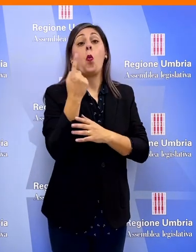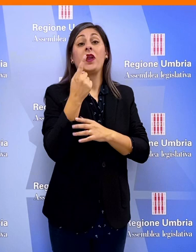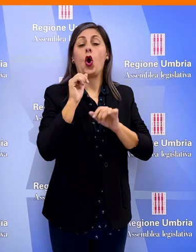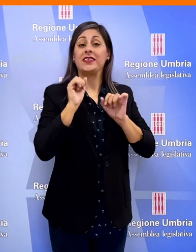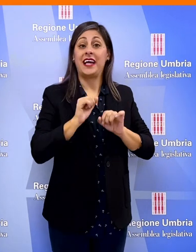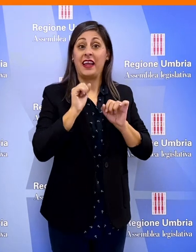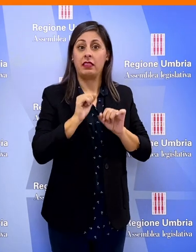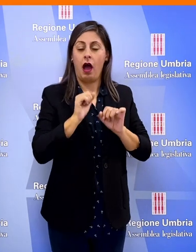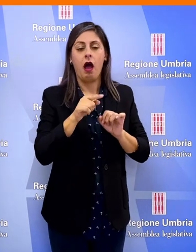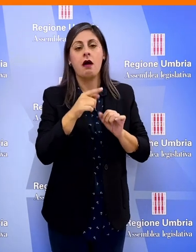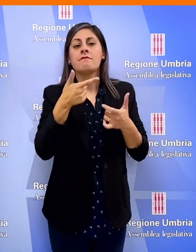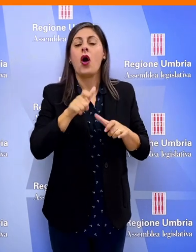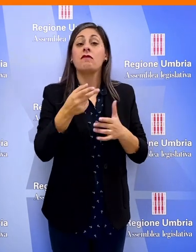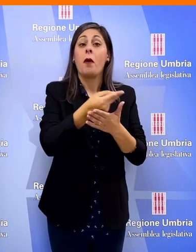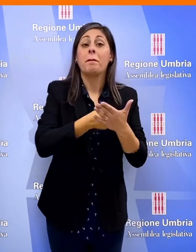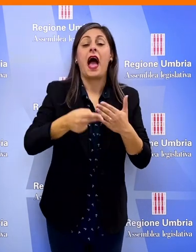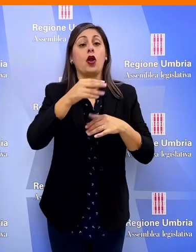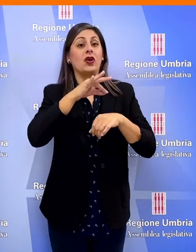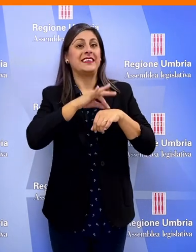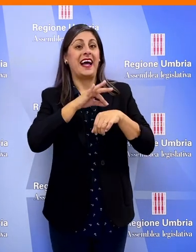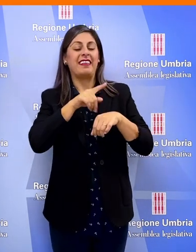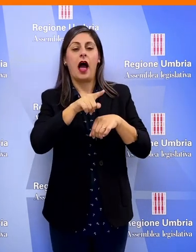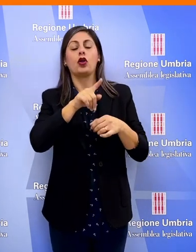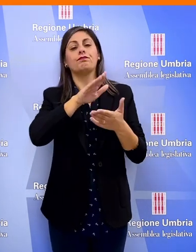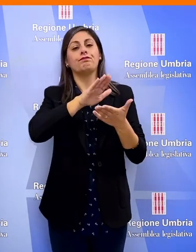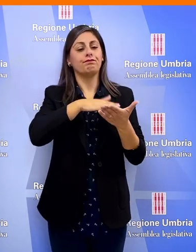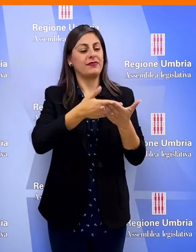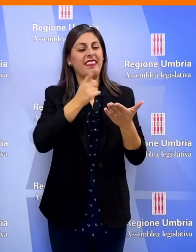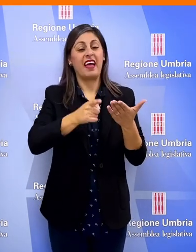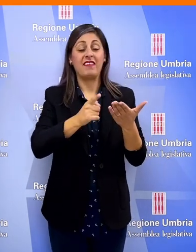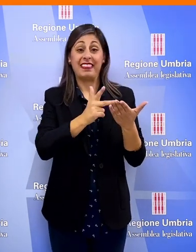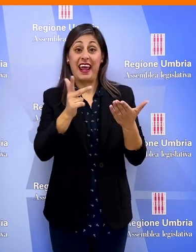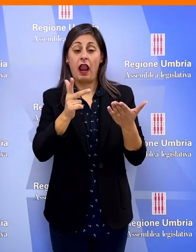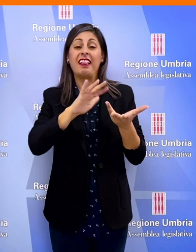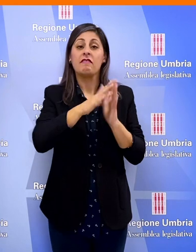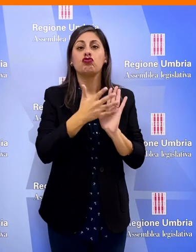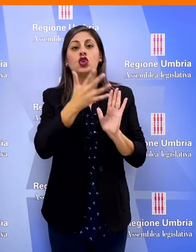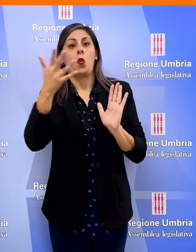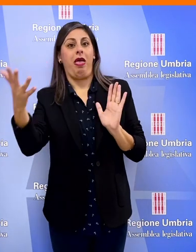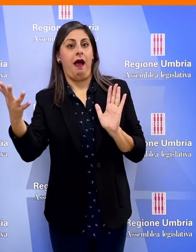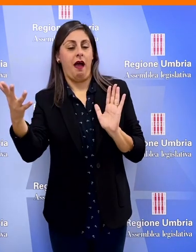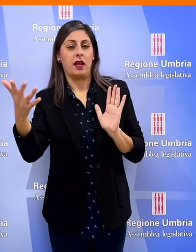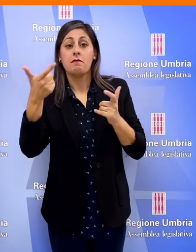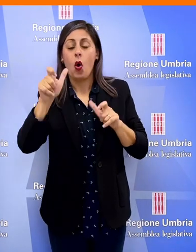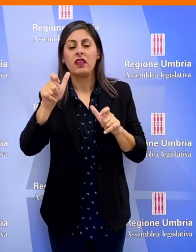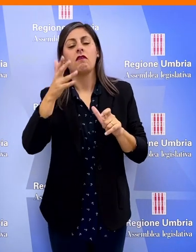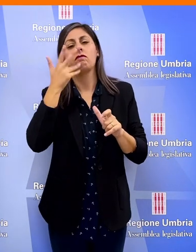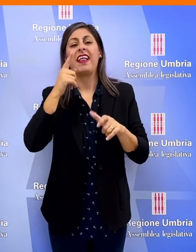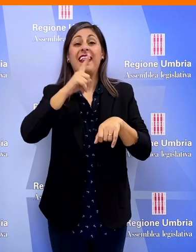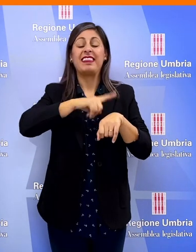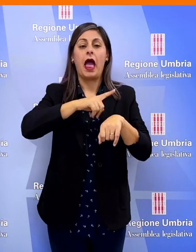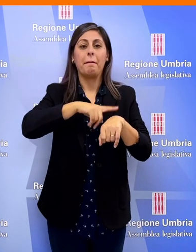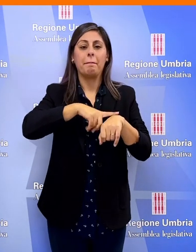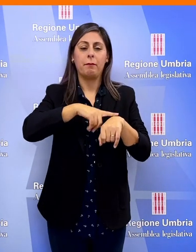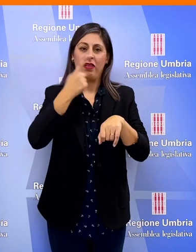testo unico in materia di sanità trattandosi di un piano sanitario la cui valenza passa da triennale a quinquennale al fine di